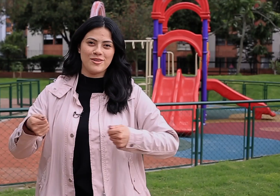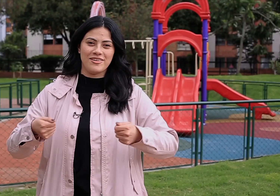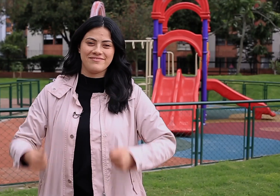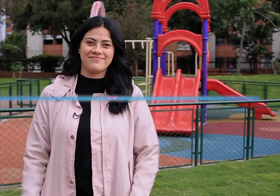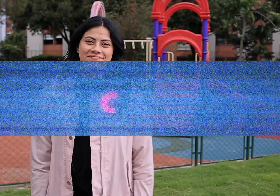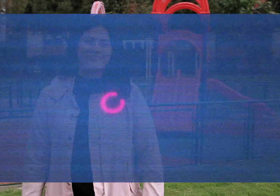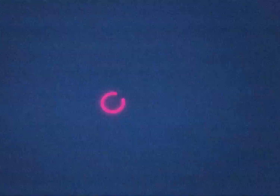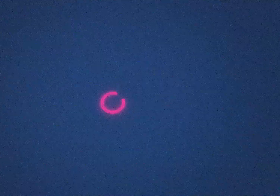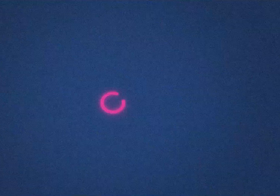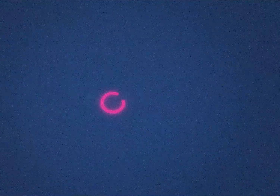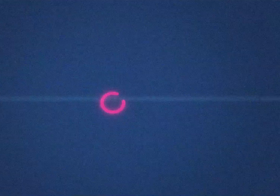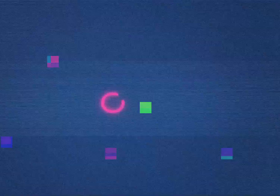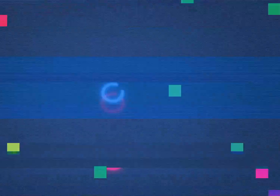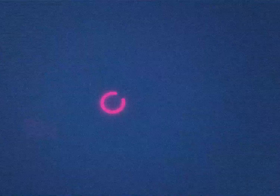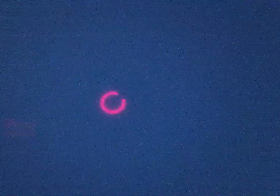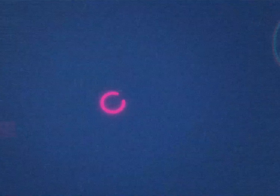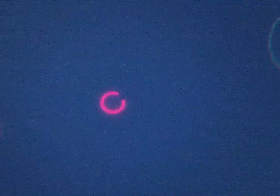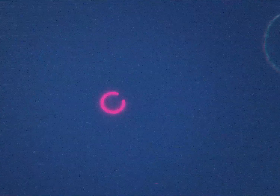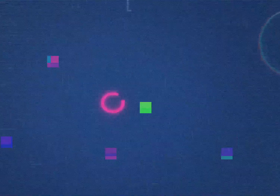el control.